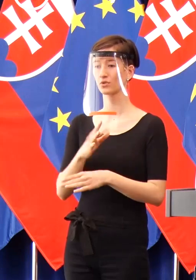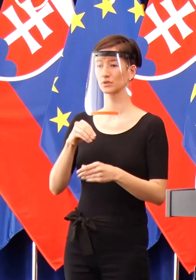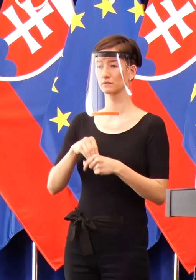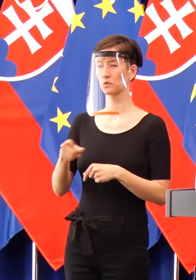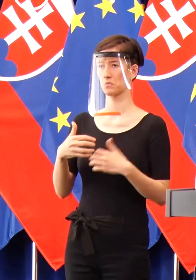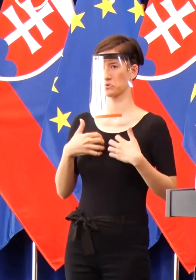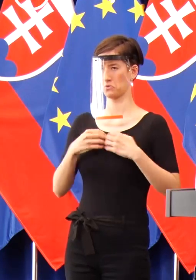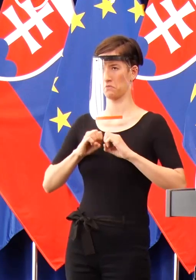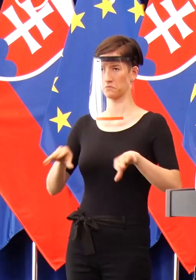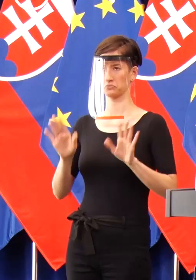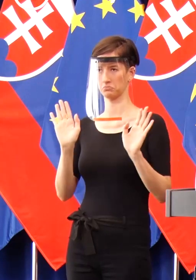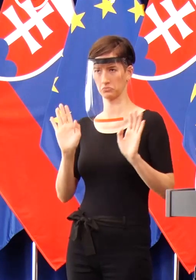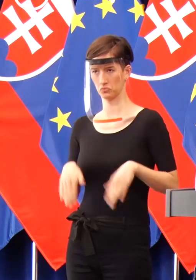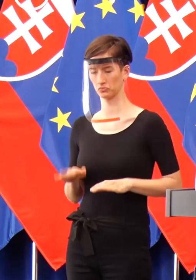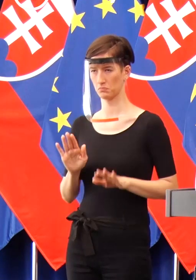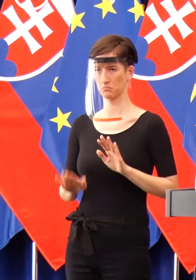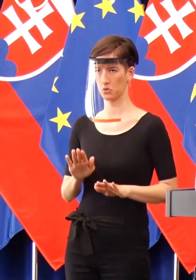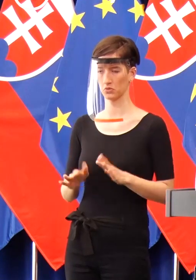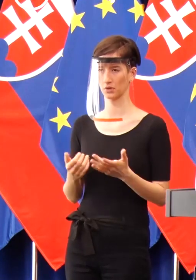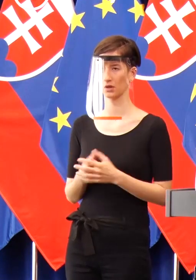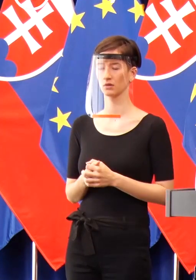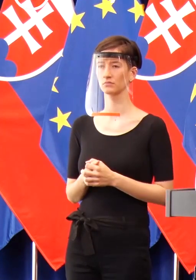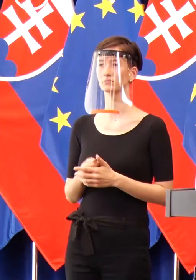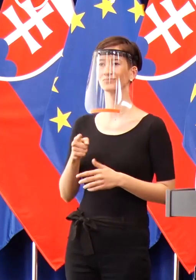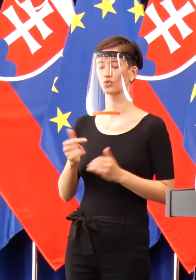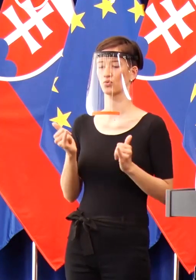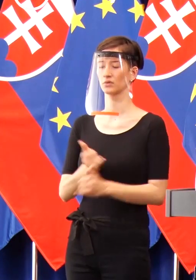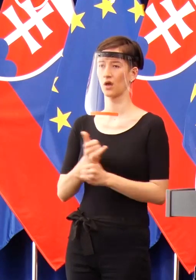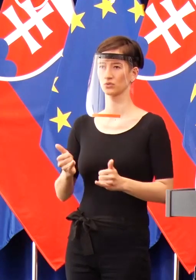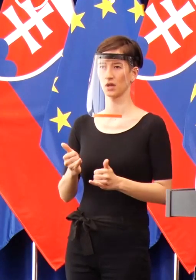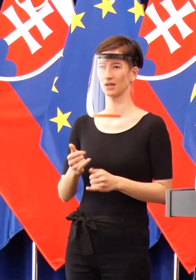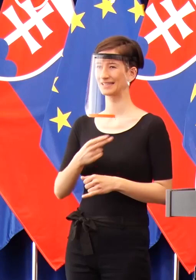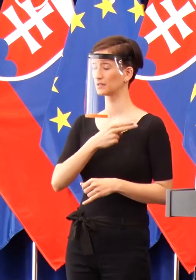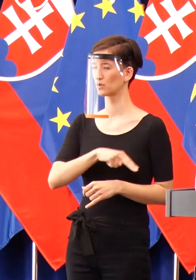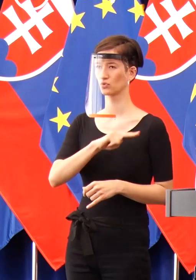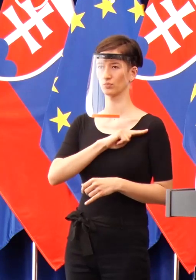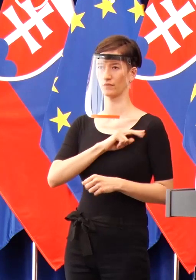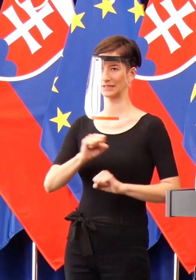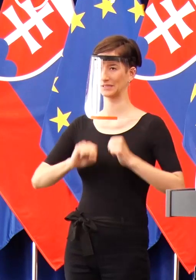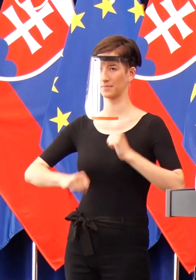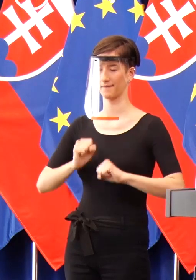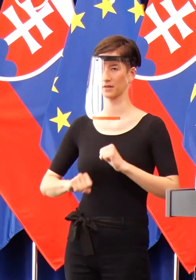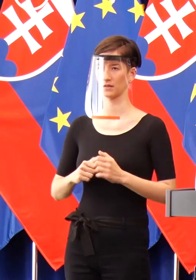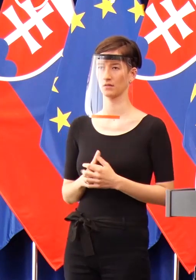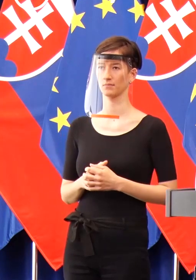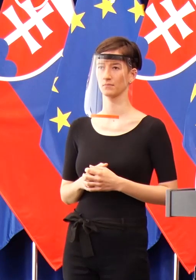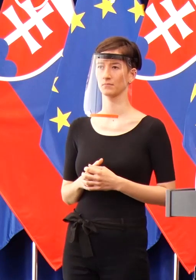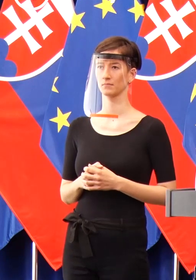nepriateľom, ktorý de facto nie je ani nebezpečný, naozaj to je mimoriadne nezodpovedné a nebezpečné konanie.